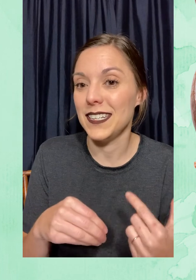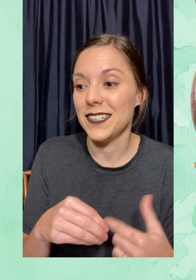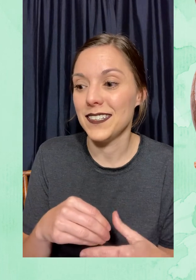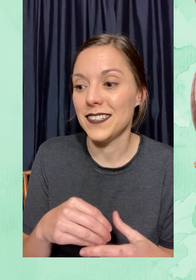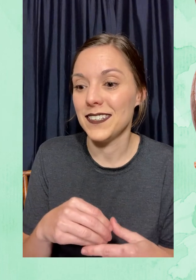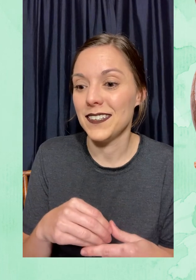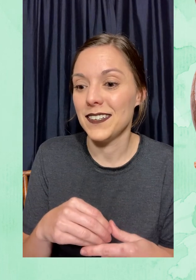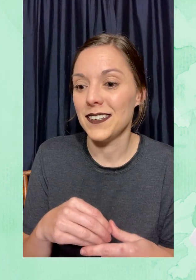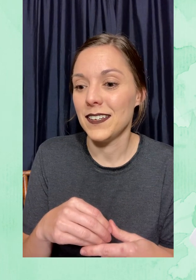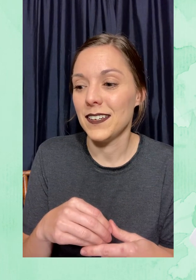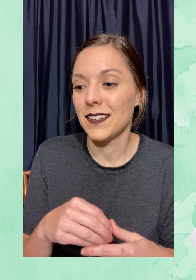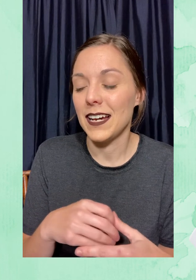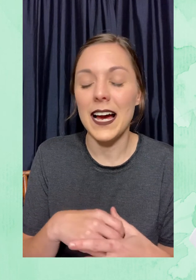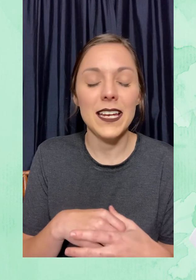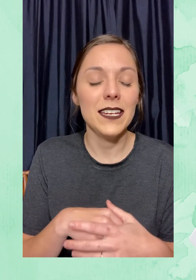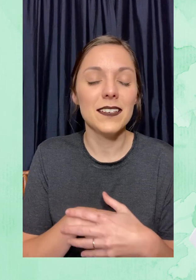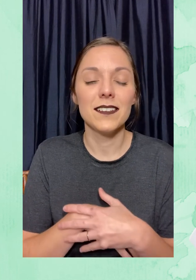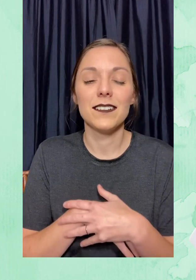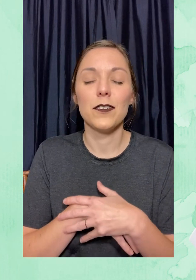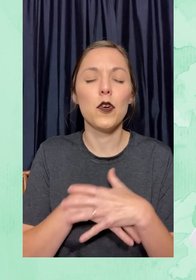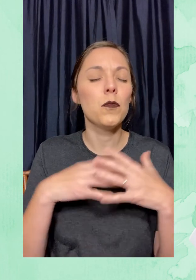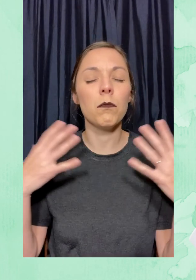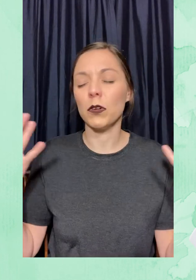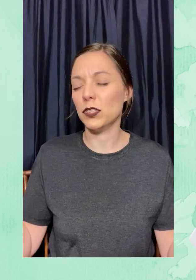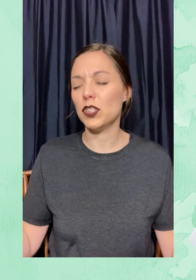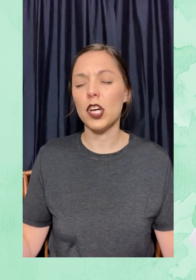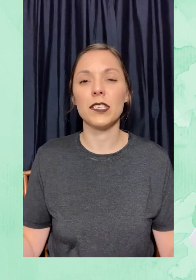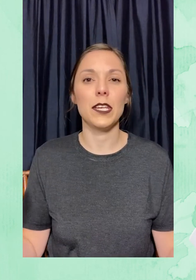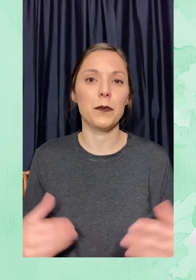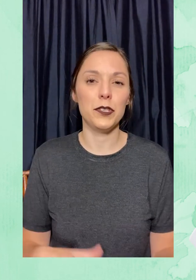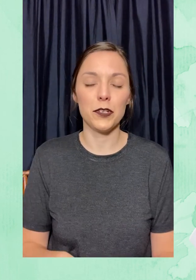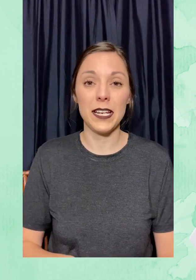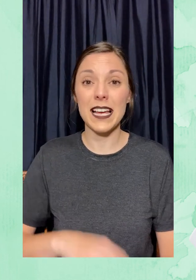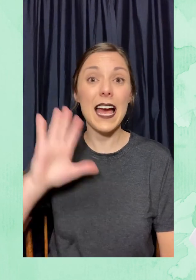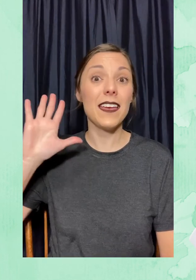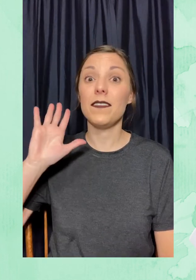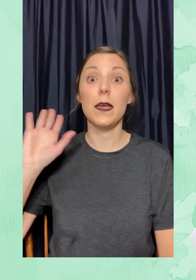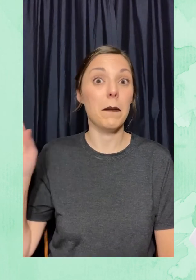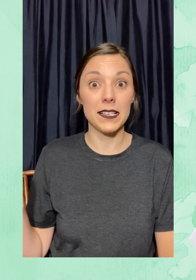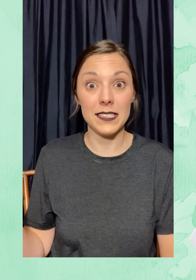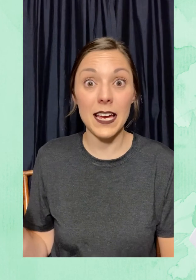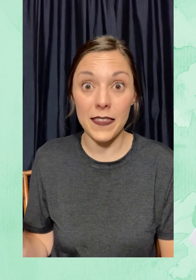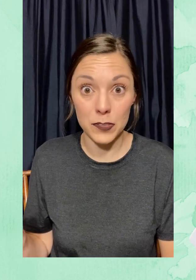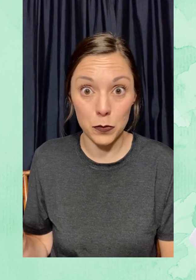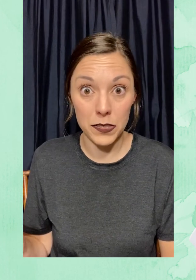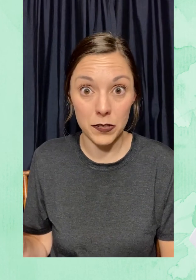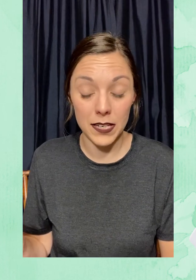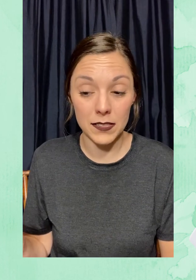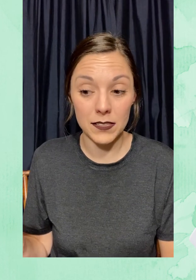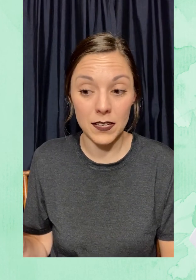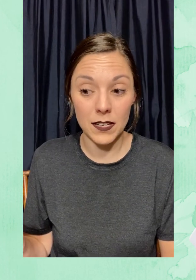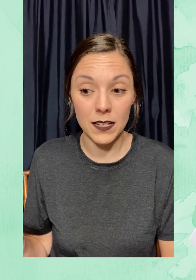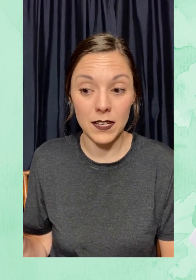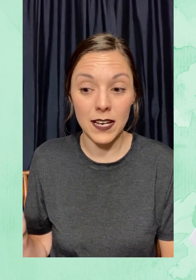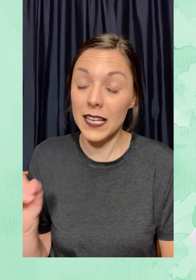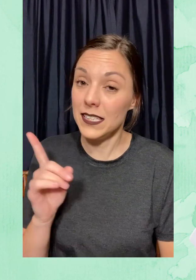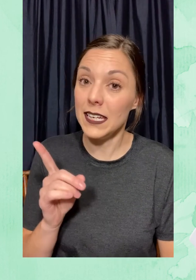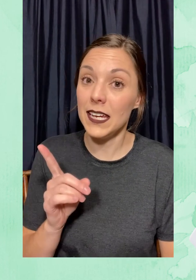chocolate. Hay un montón de opciones. Hay demasiadas opciones.